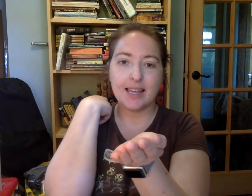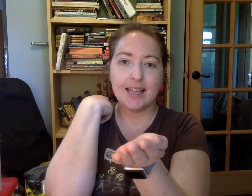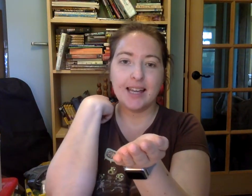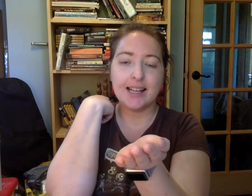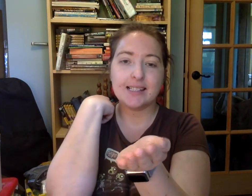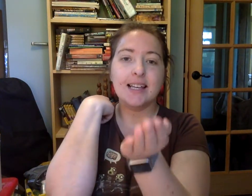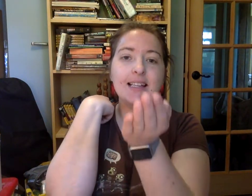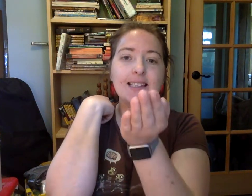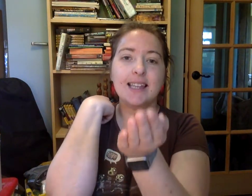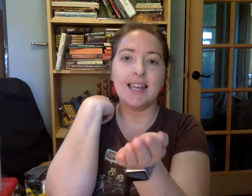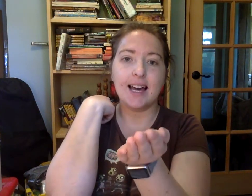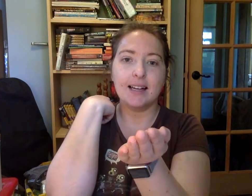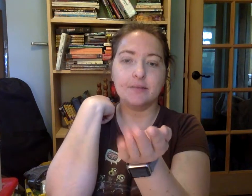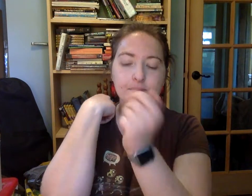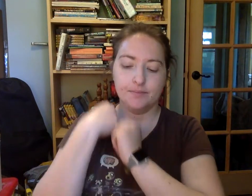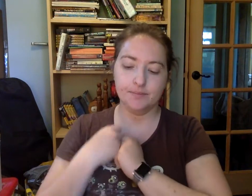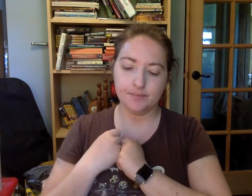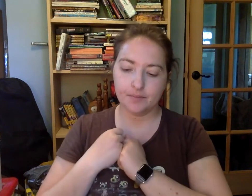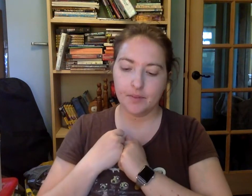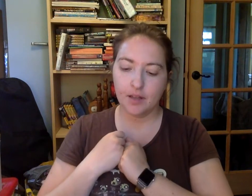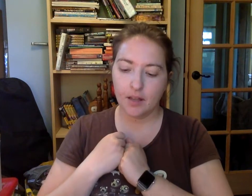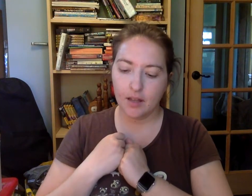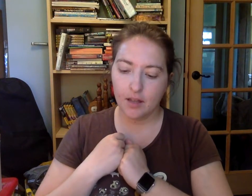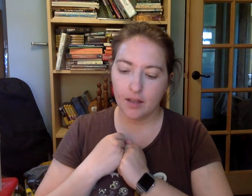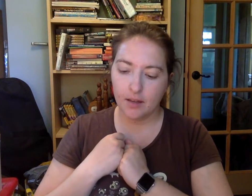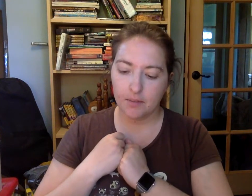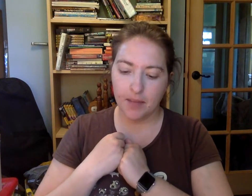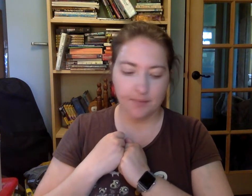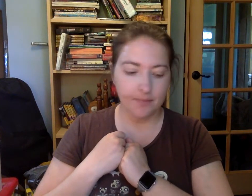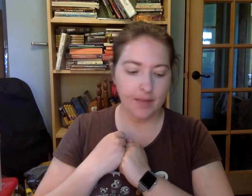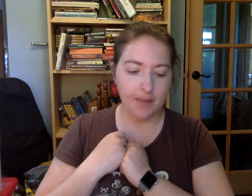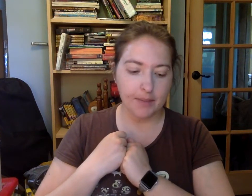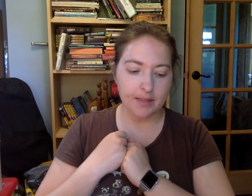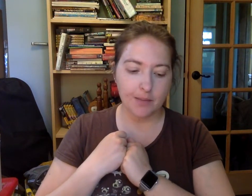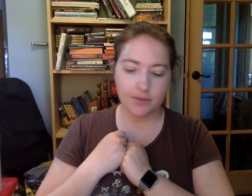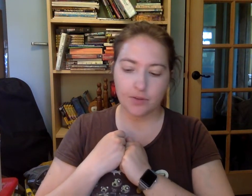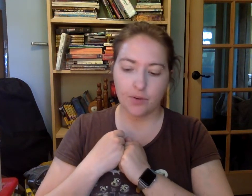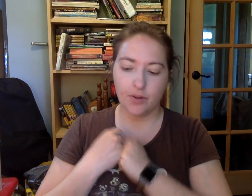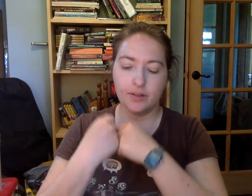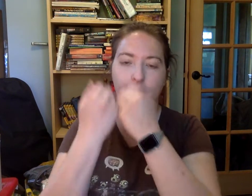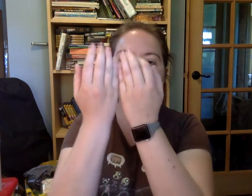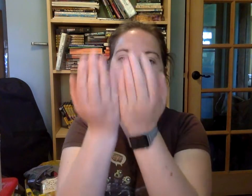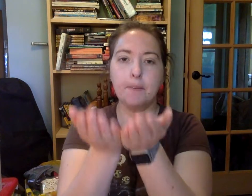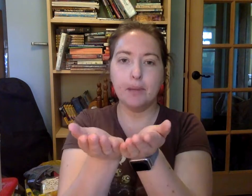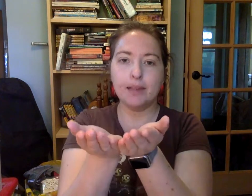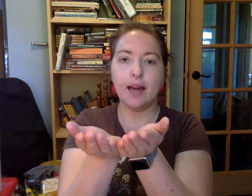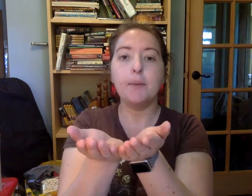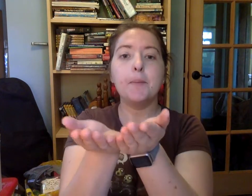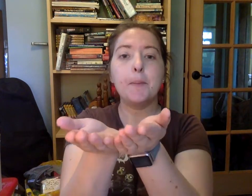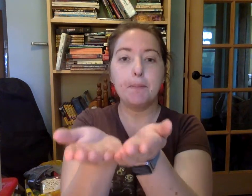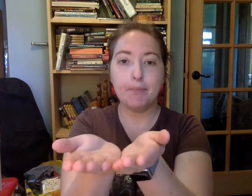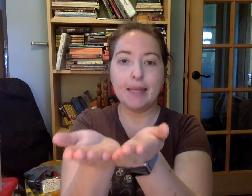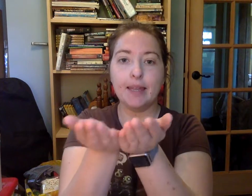queda es ña. Bien. Empezamos con piña, piña.